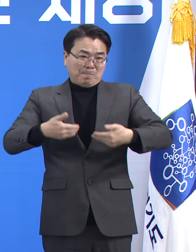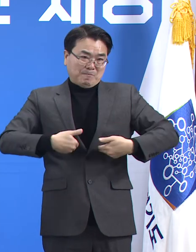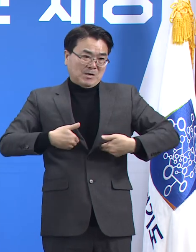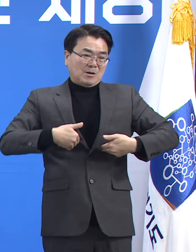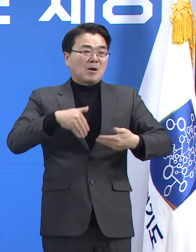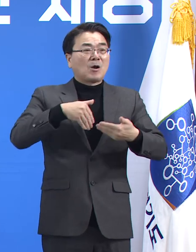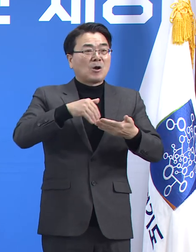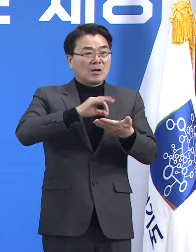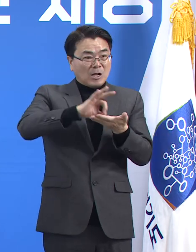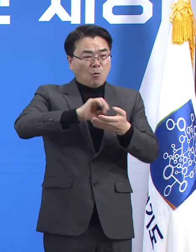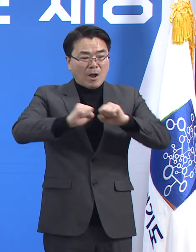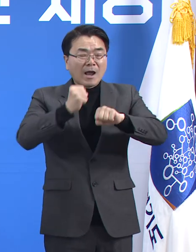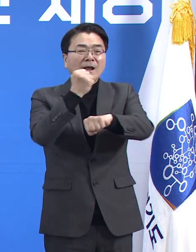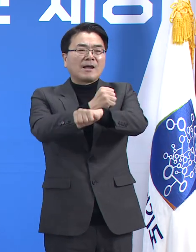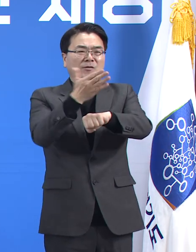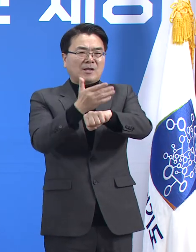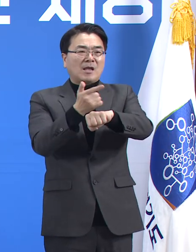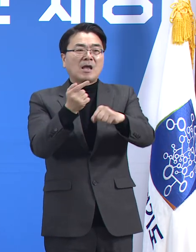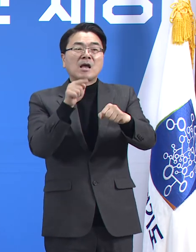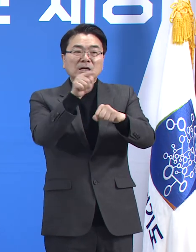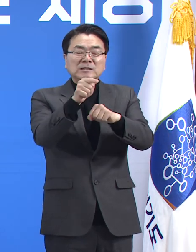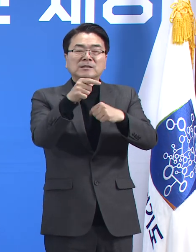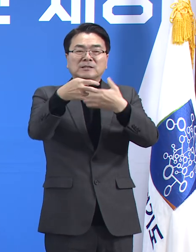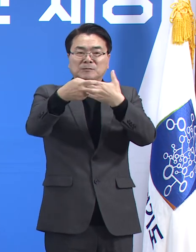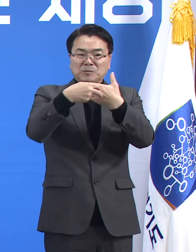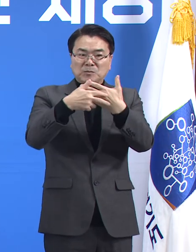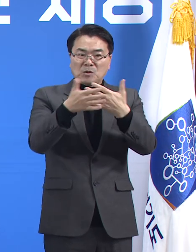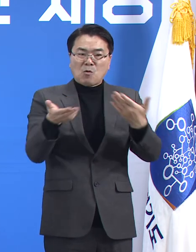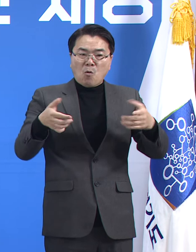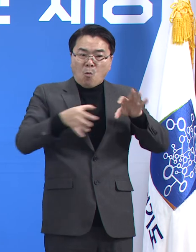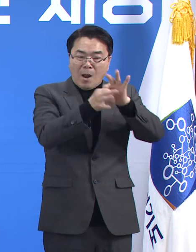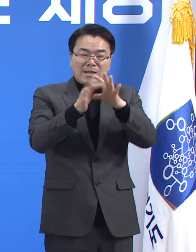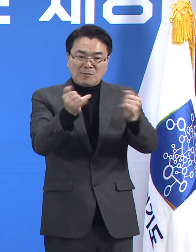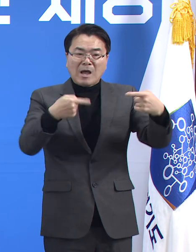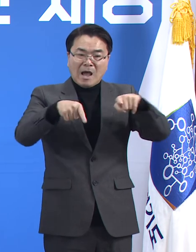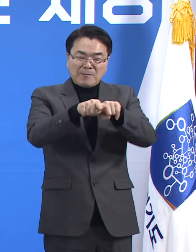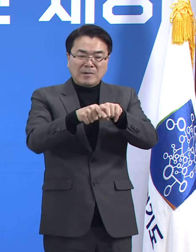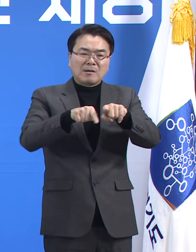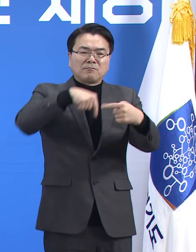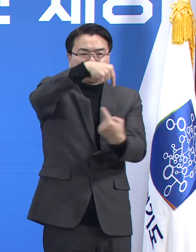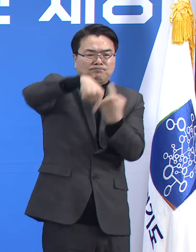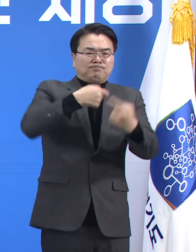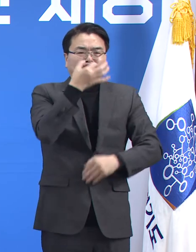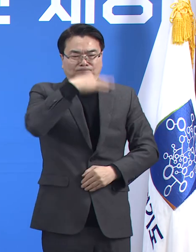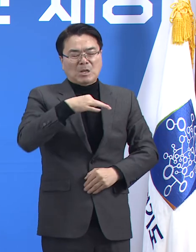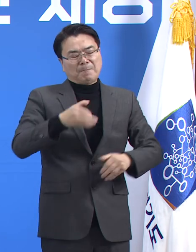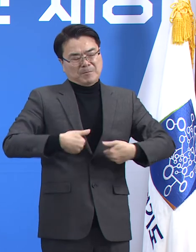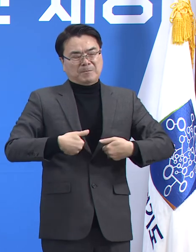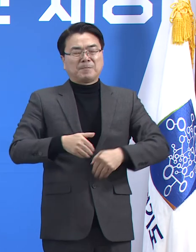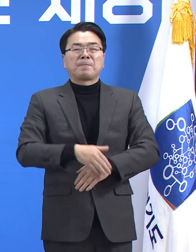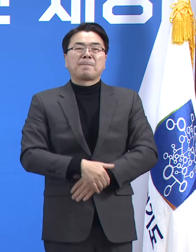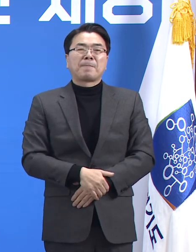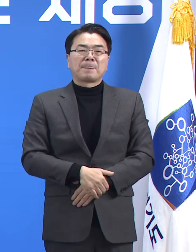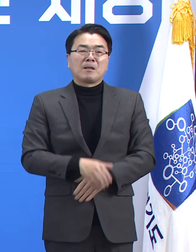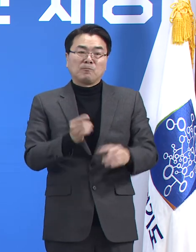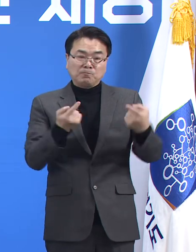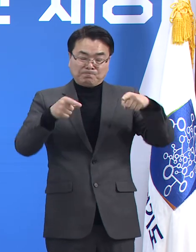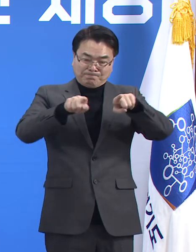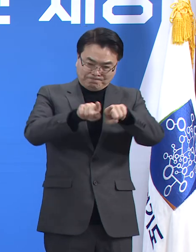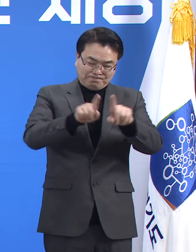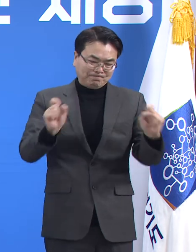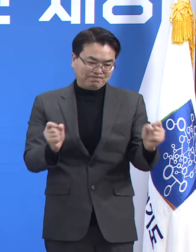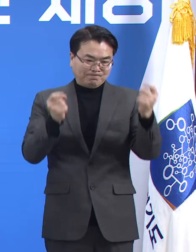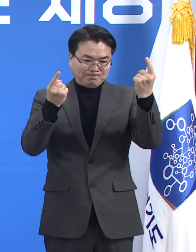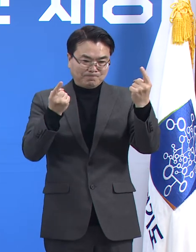또한 확보한 의료자원을 최대한 효율적으로 운영해야만 합니다. 더불어 감염